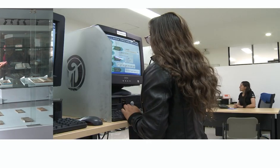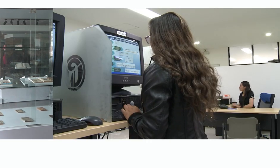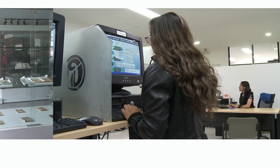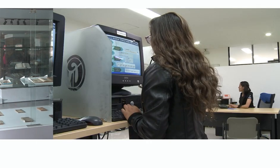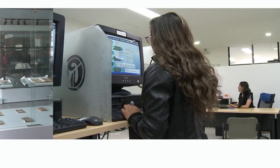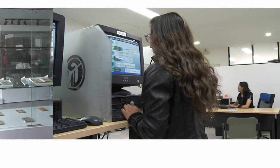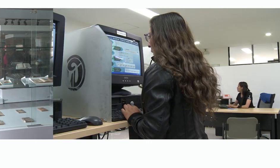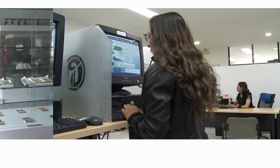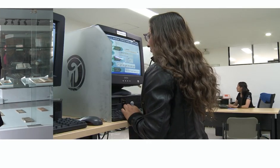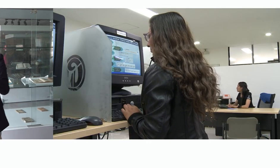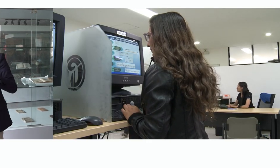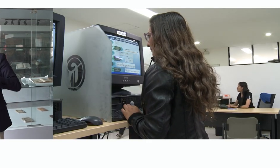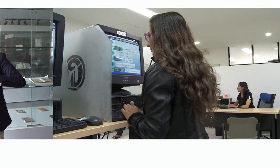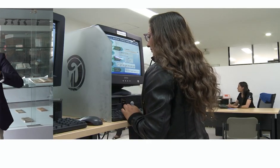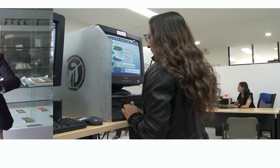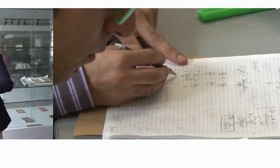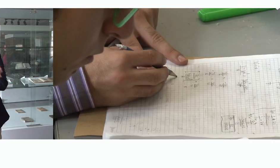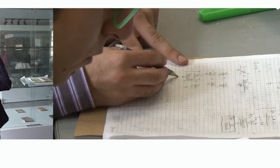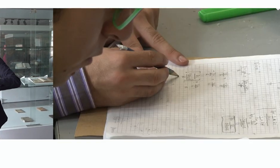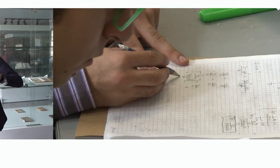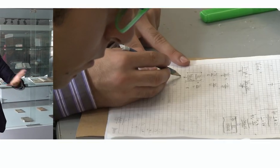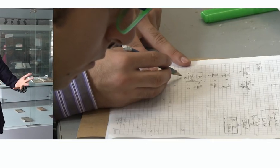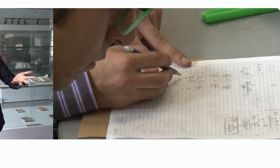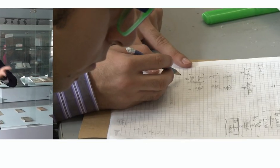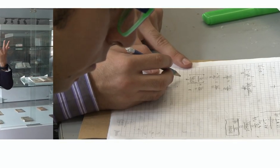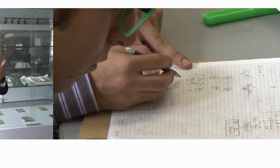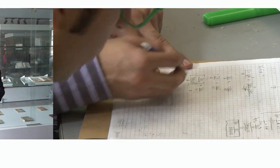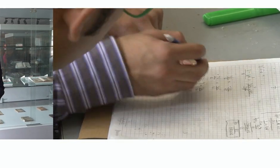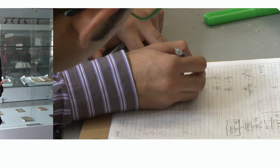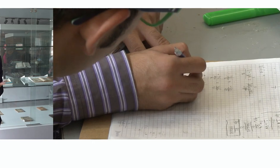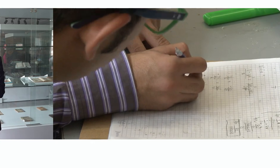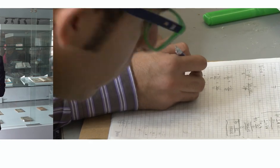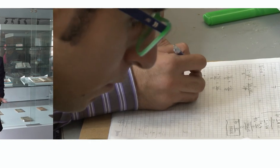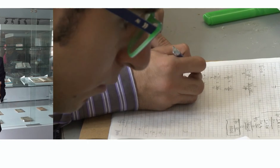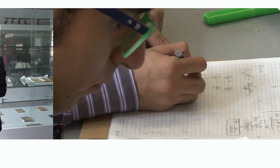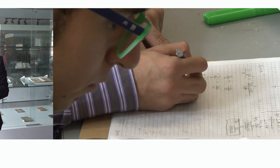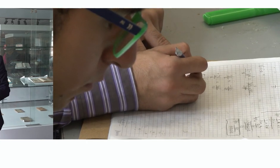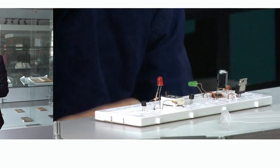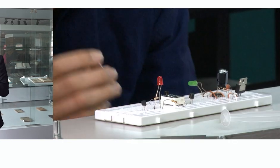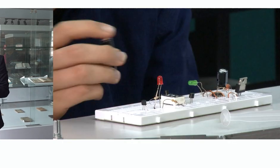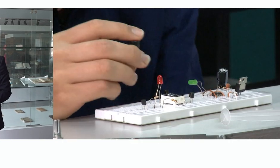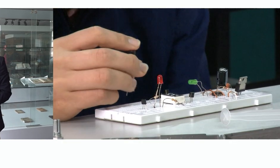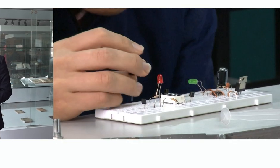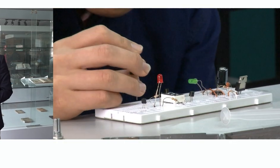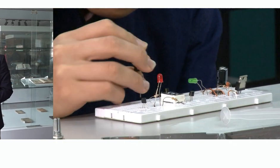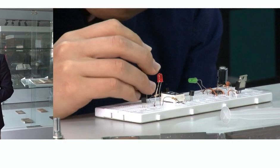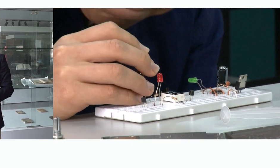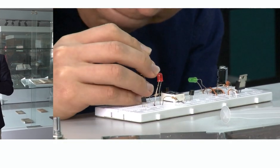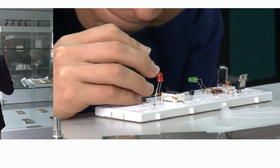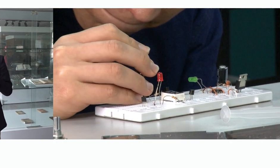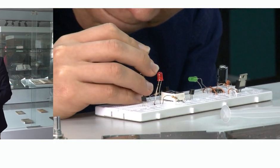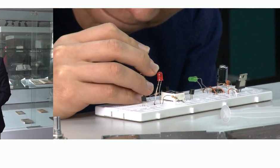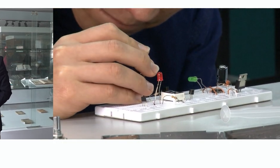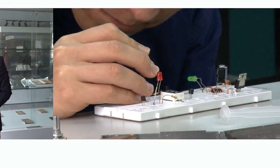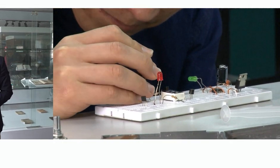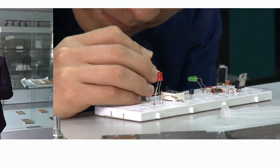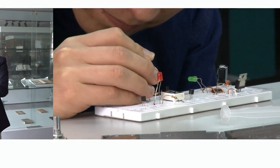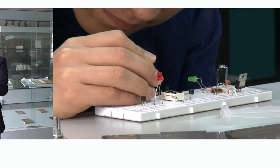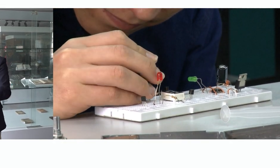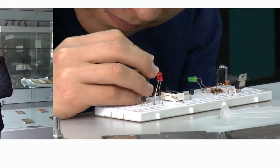entendernos y poder compartir, poder convivir de una manera mucho más acertada. En este momento me enorgullece los